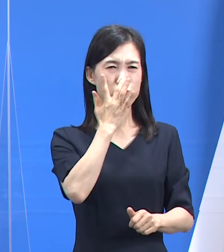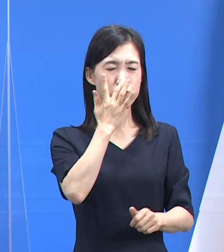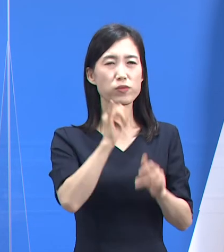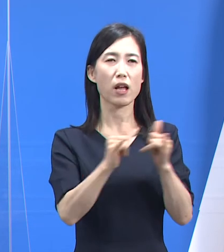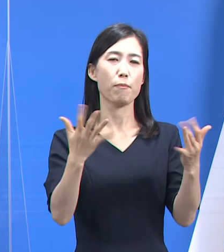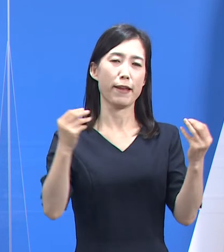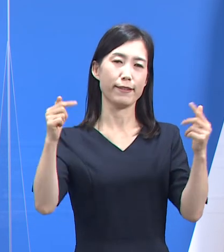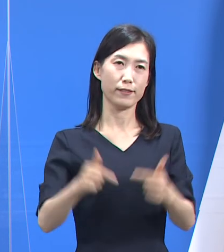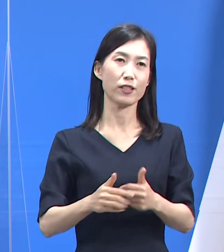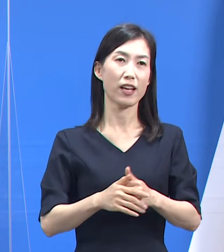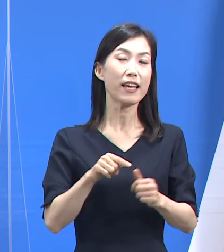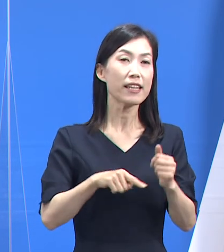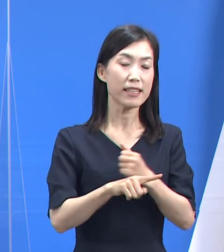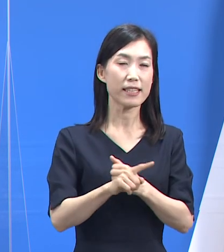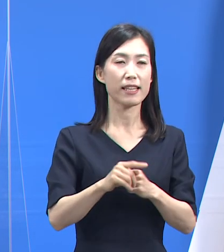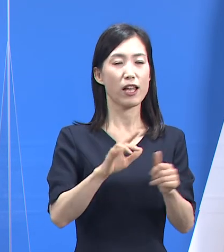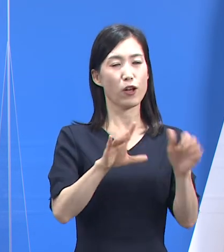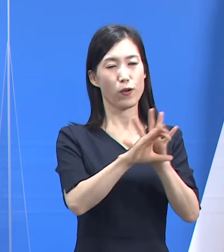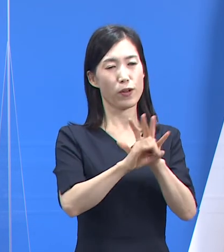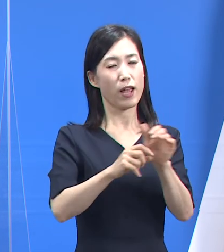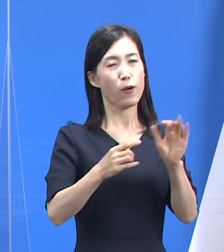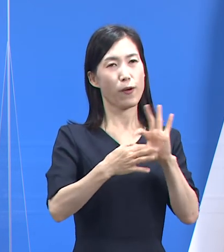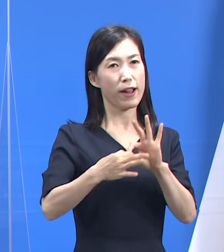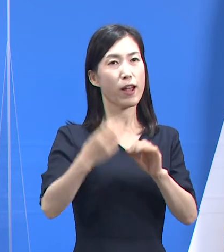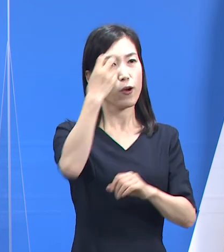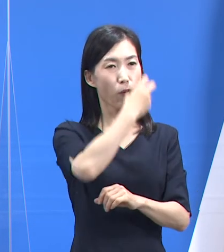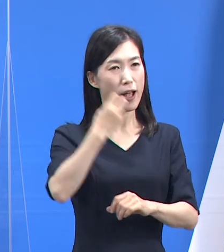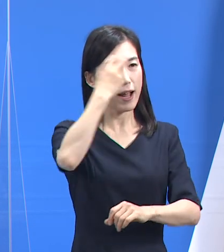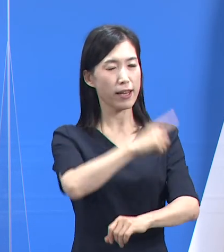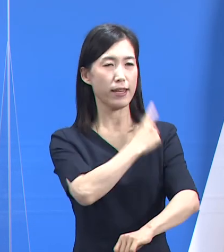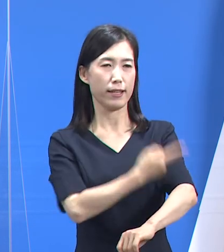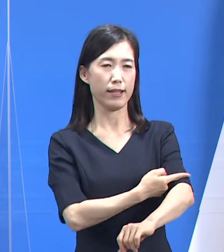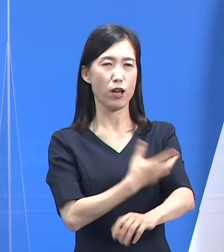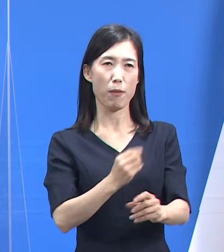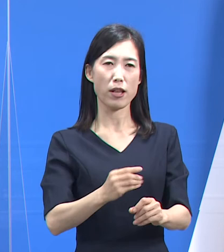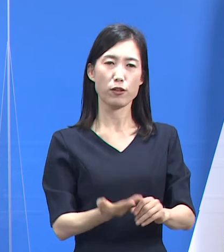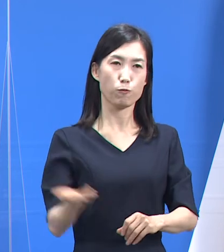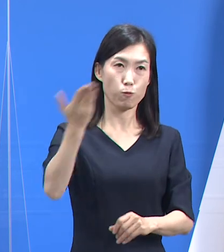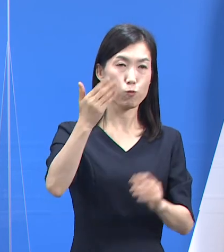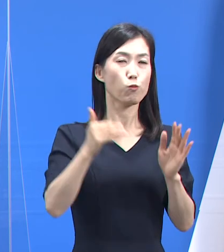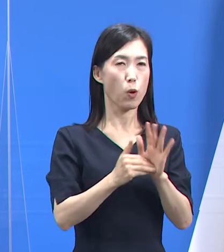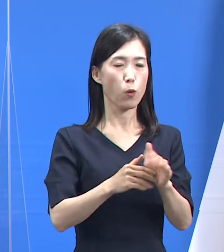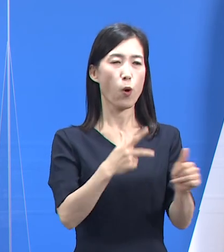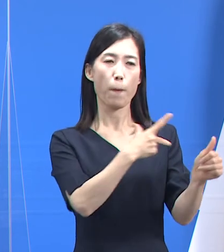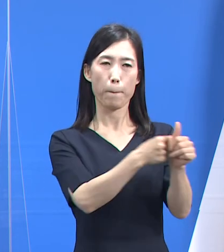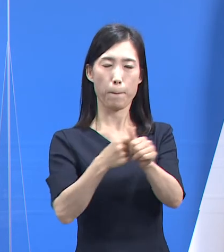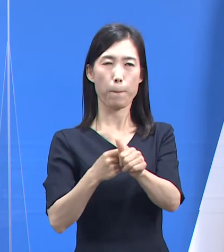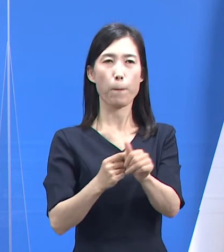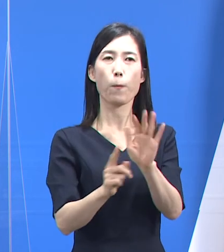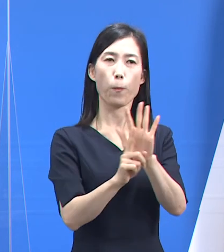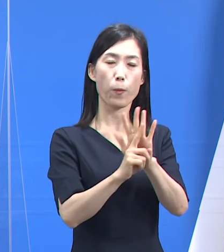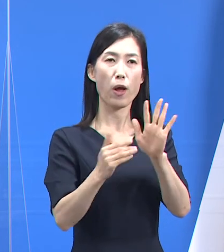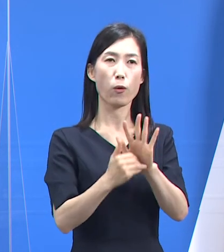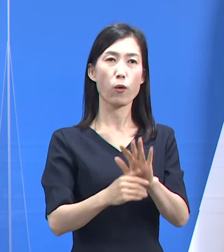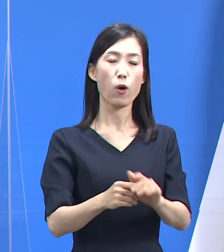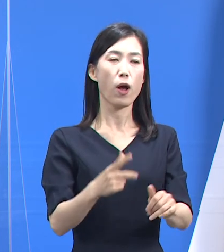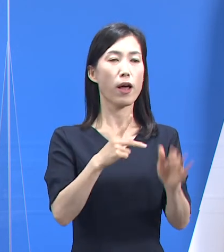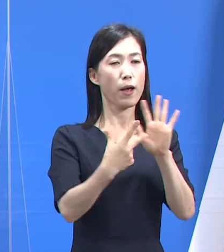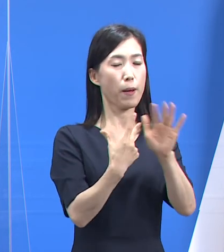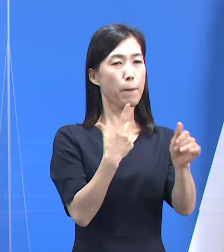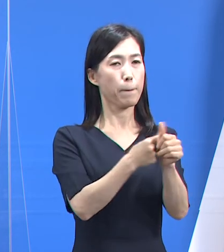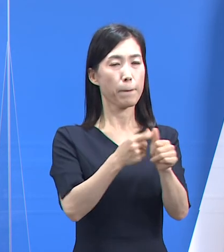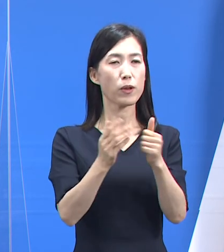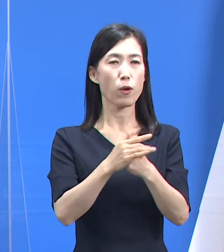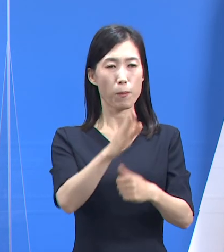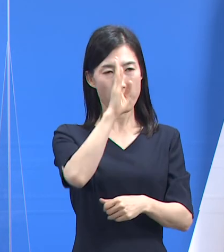관리 운영 능력을 최대한 발휘하여 백신 접종 속도를 높이는 것 그리고 적극적인 홍보 캠페인을 벌여 증상